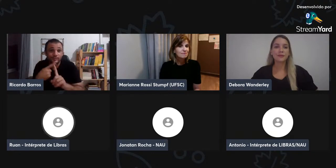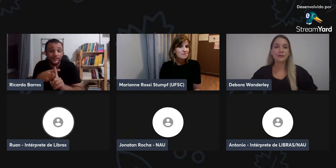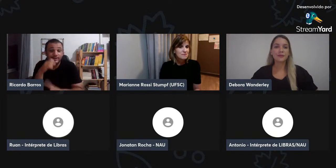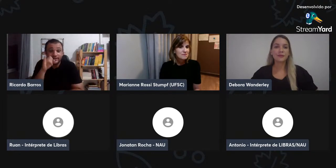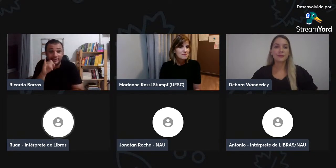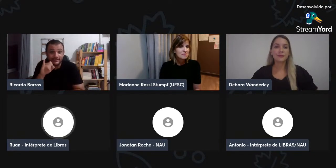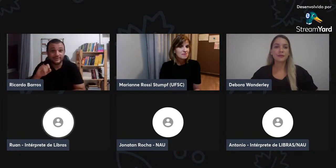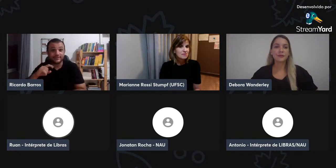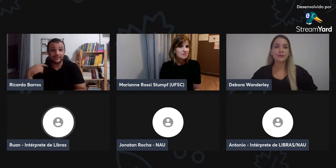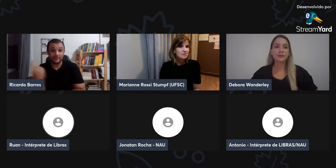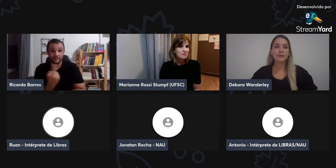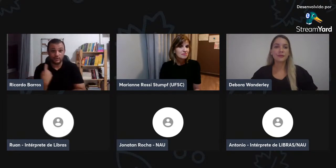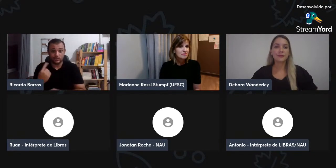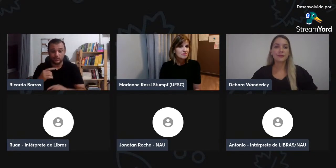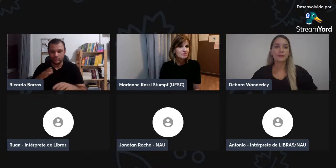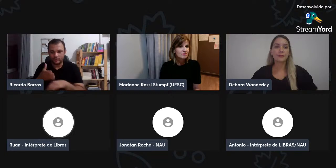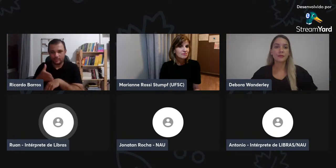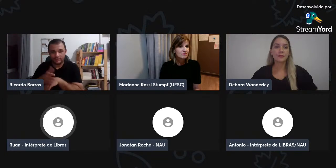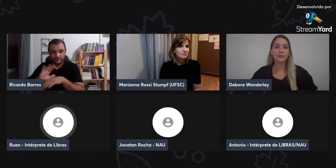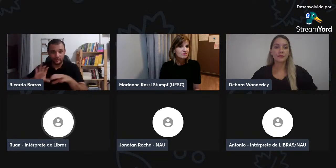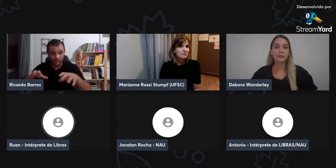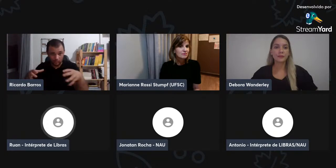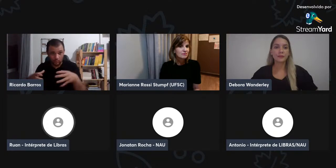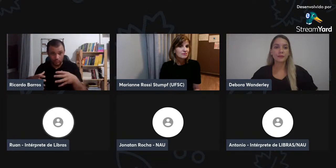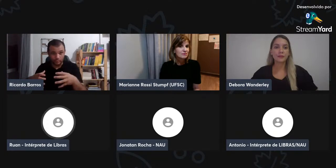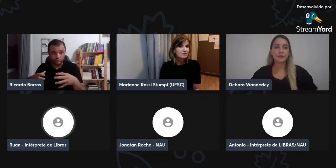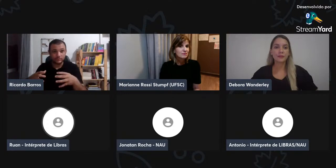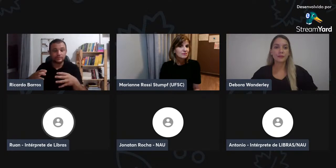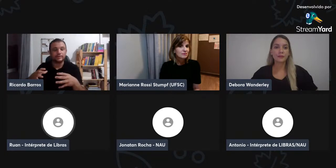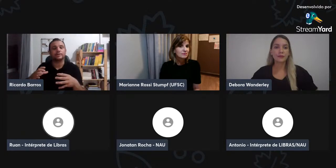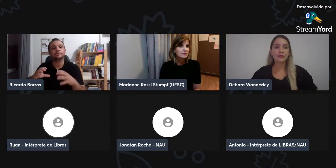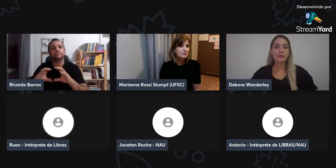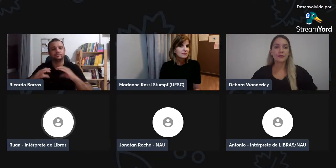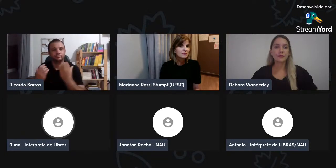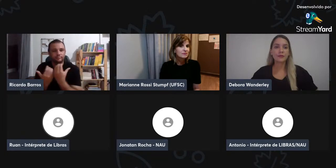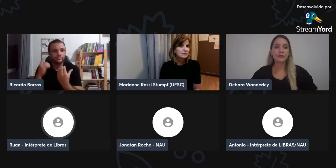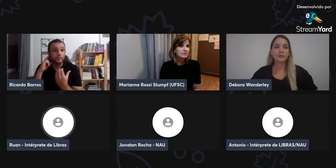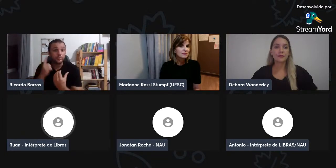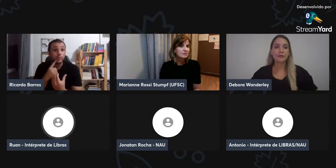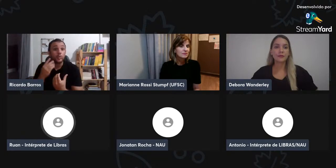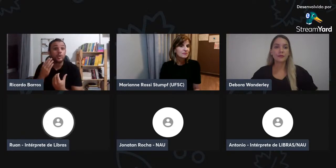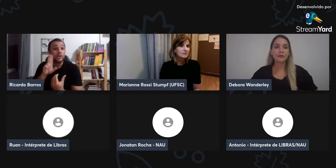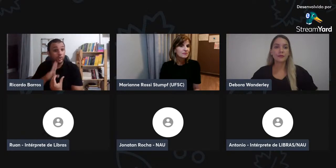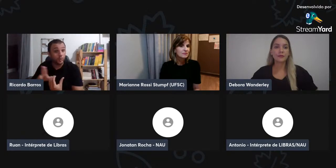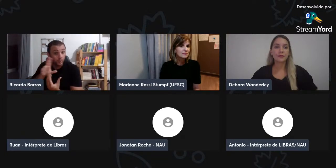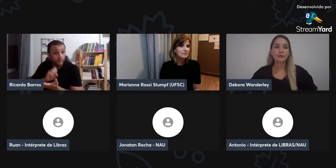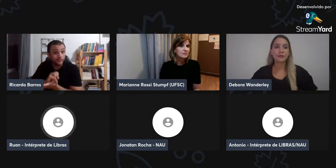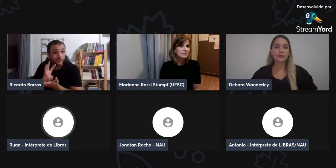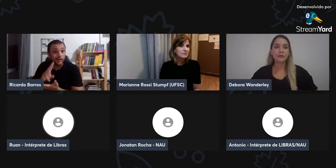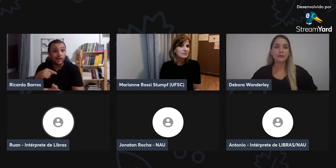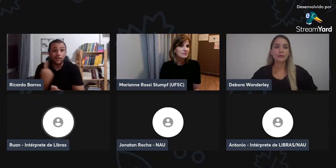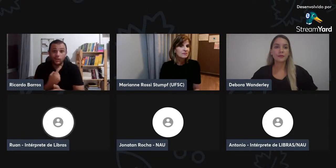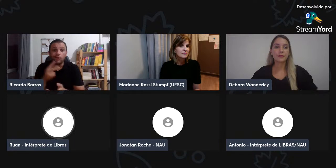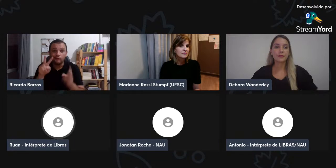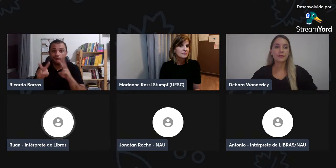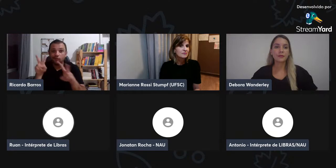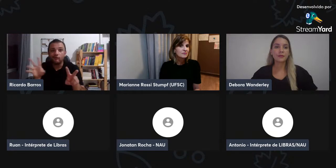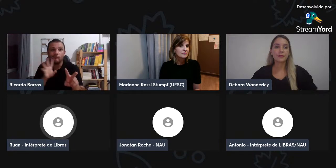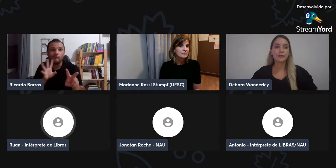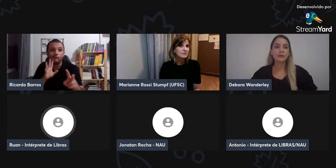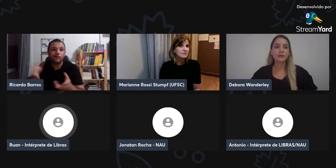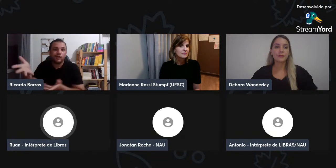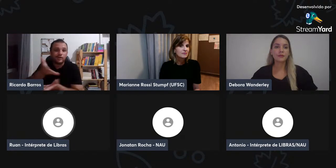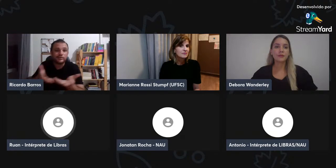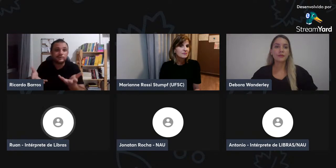é ágrafa, não tem escrita, já tem escrita e signwine, então, os estudos estão avançando, então, a comunidade surda,